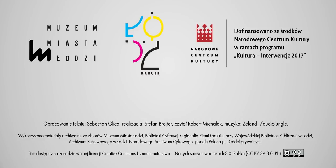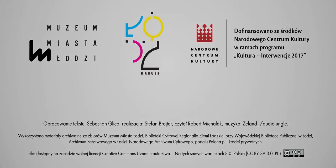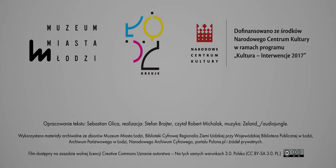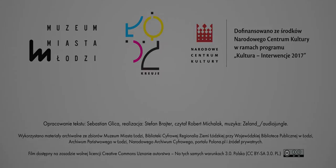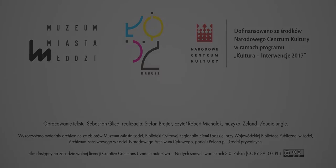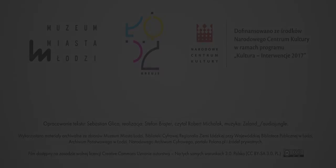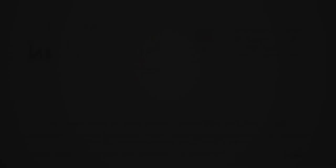Dzięki za oglądanie!